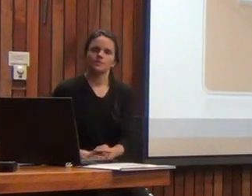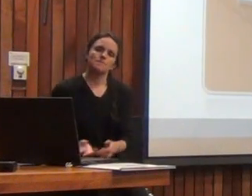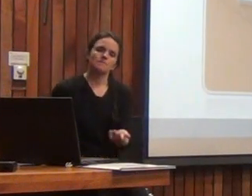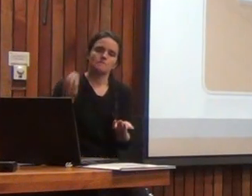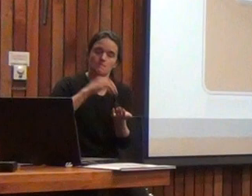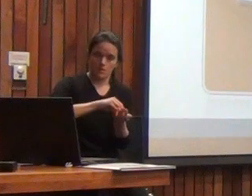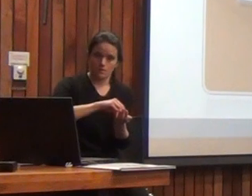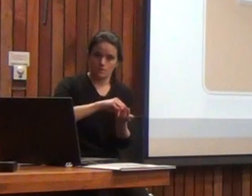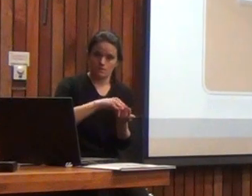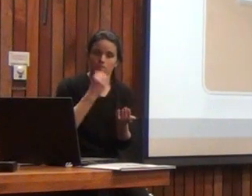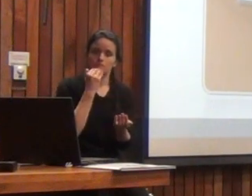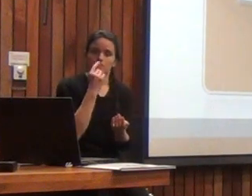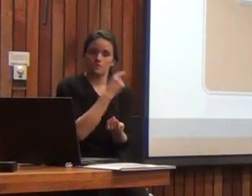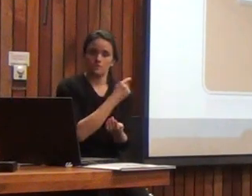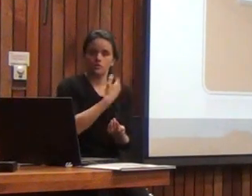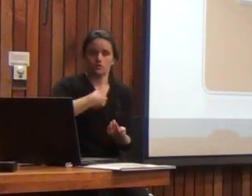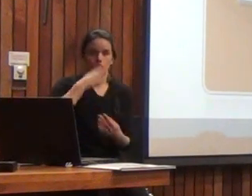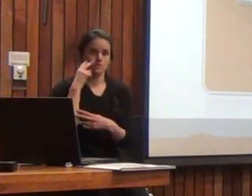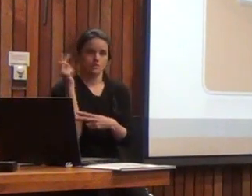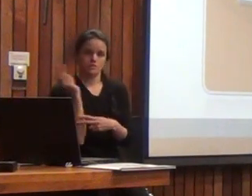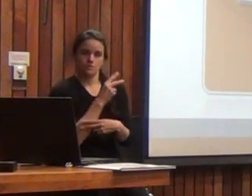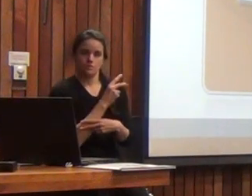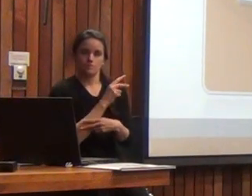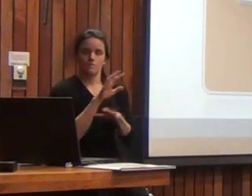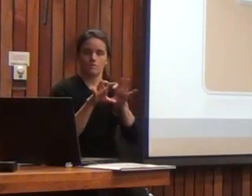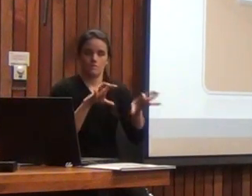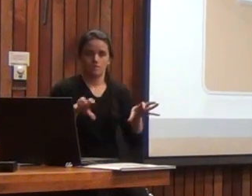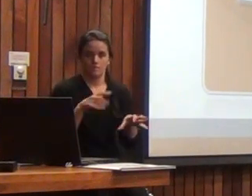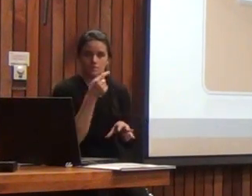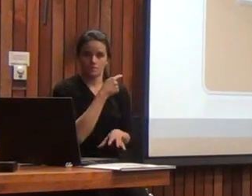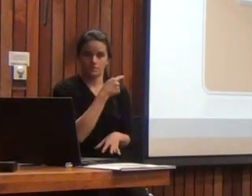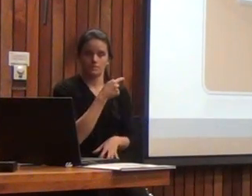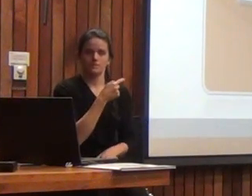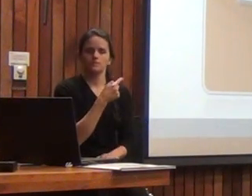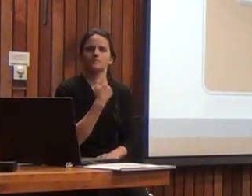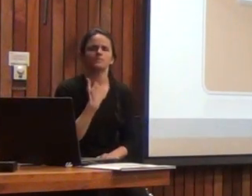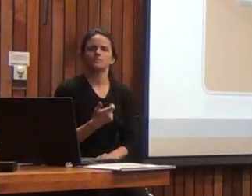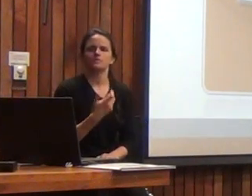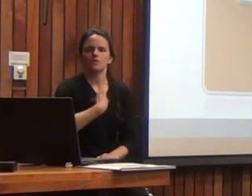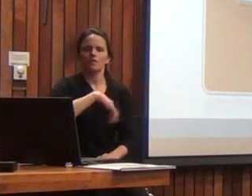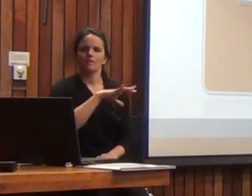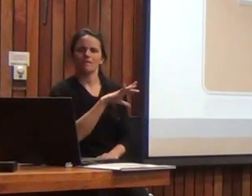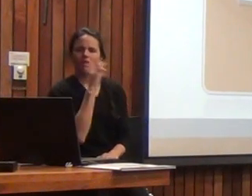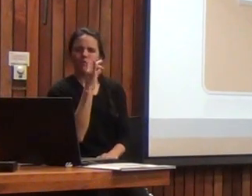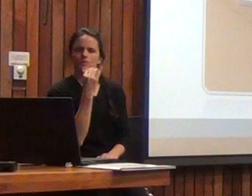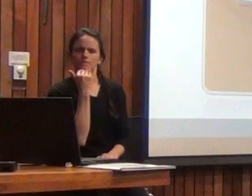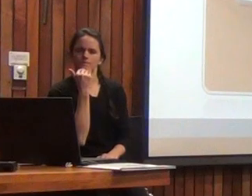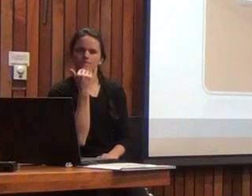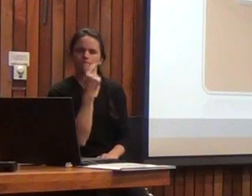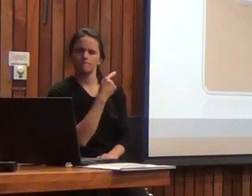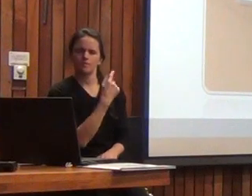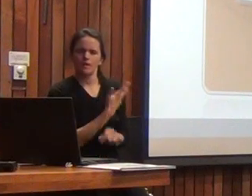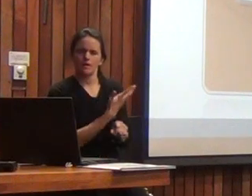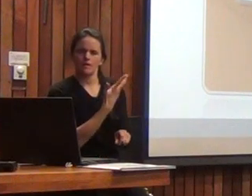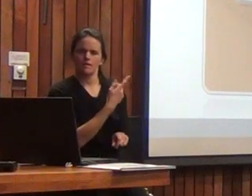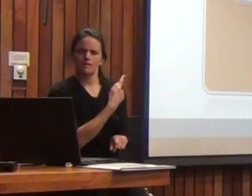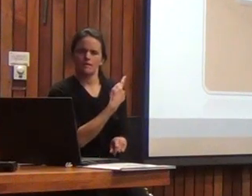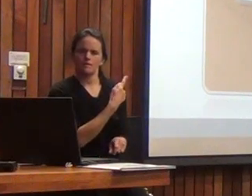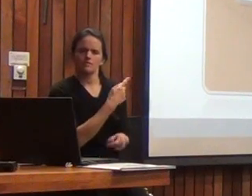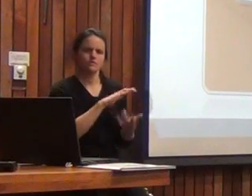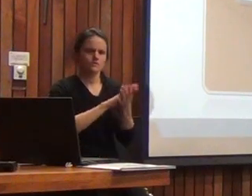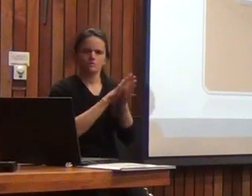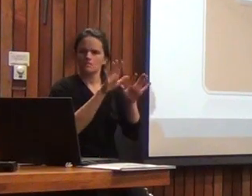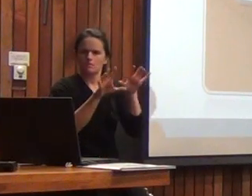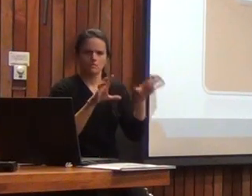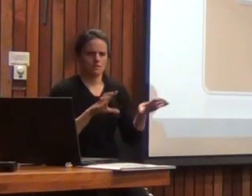además si es que miramos la batería misma nos vamos a dar cuenta de una cosa muy interesante también estos son todos los